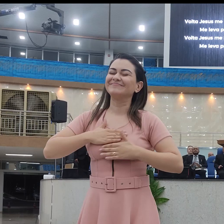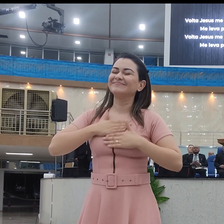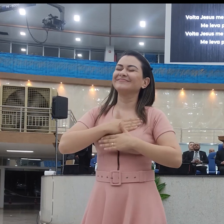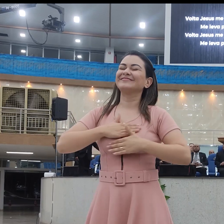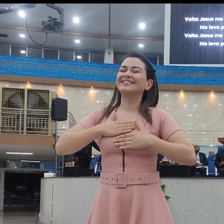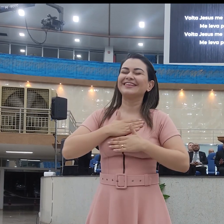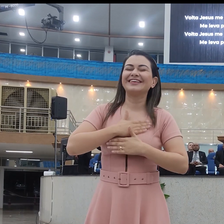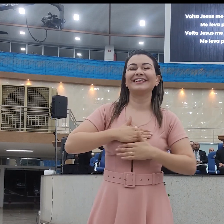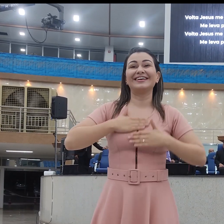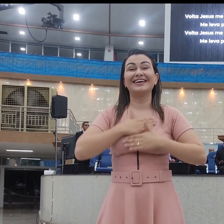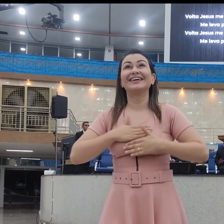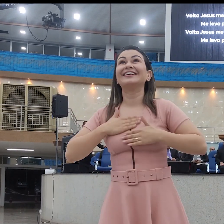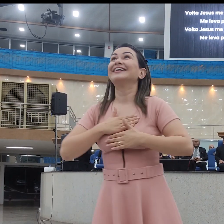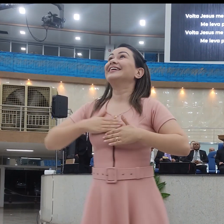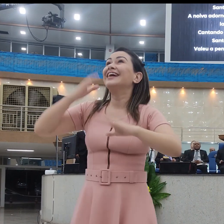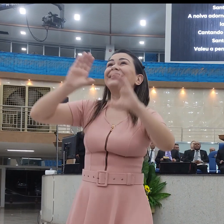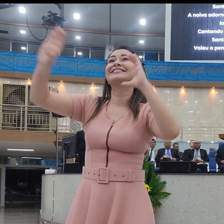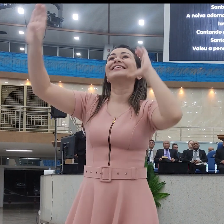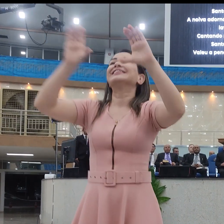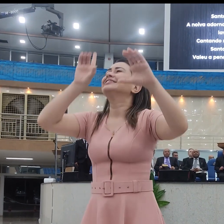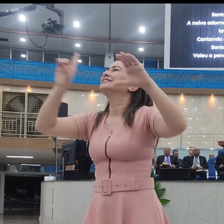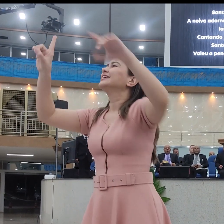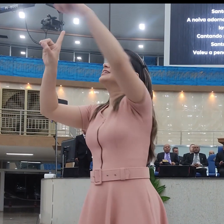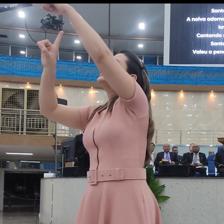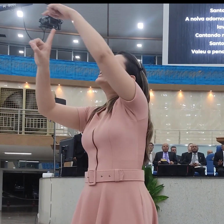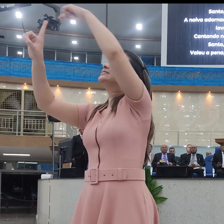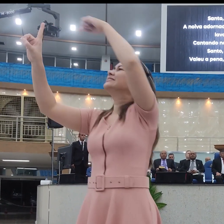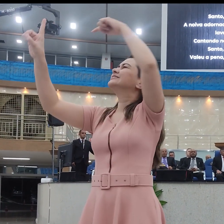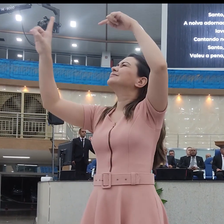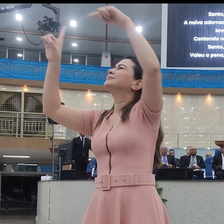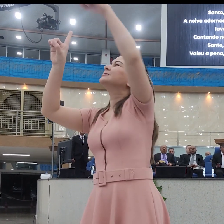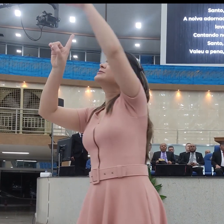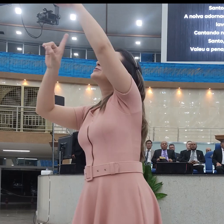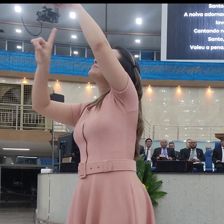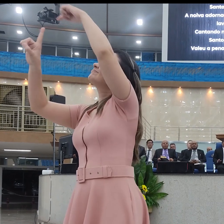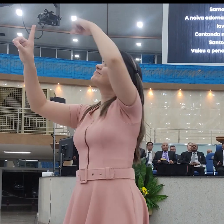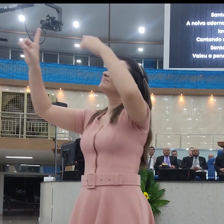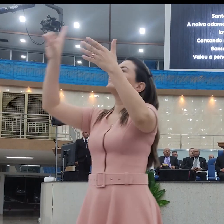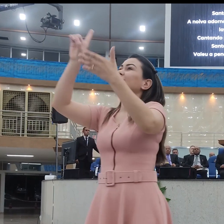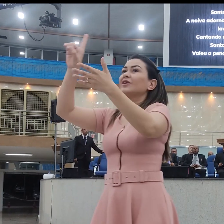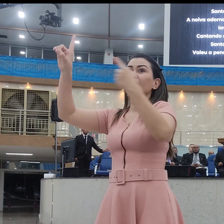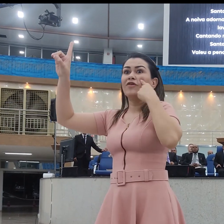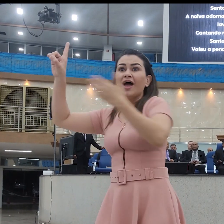santo, santo Santo, santo, santo Valeu a pena